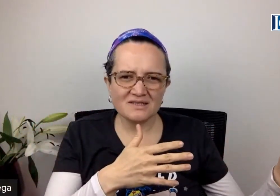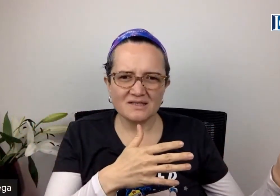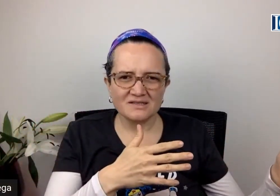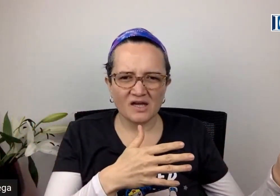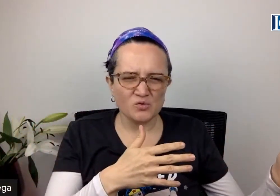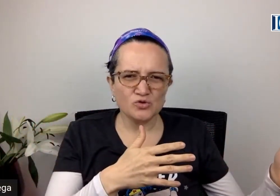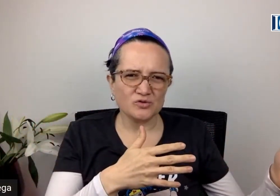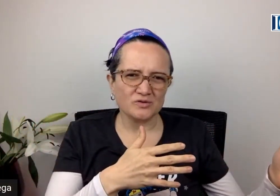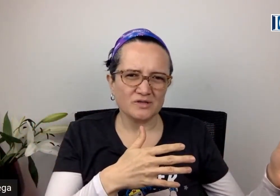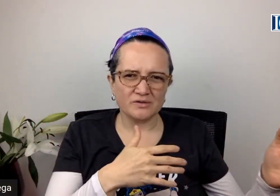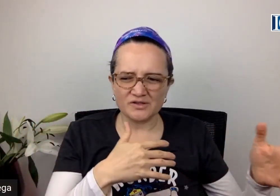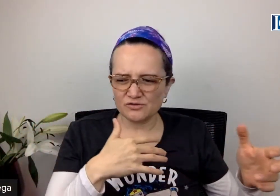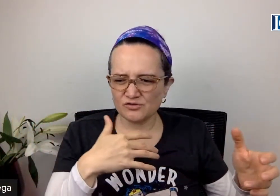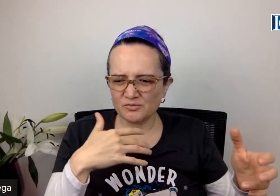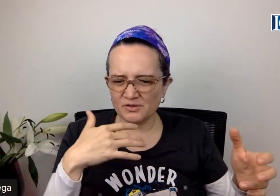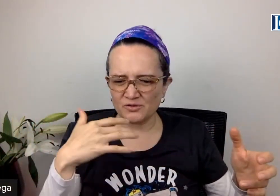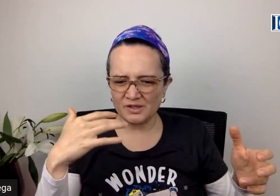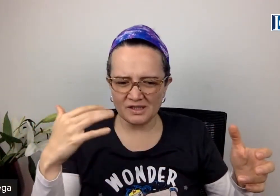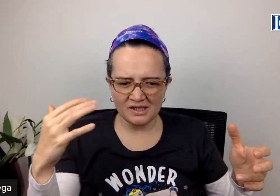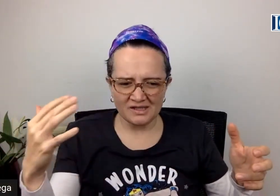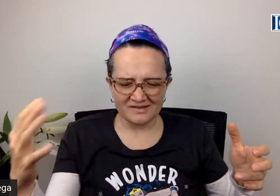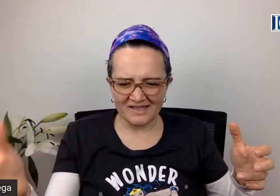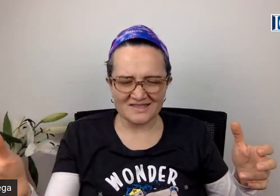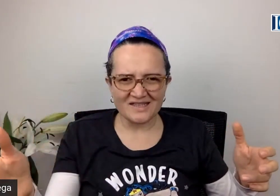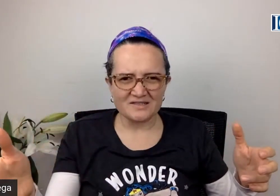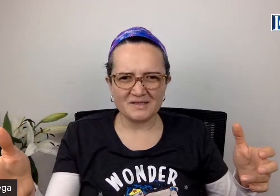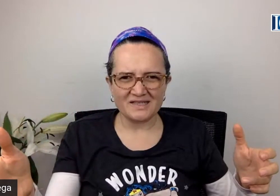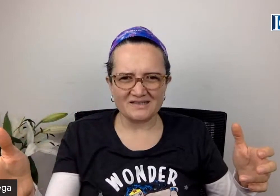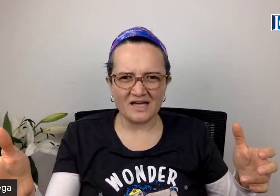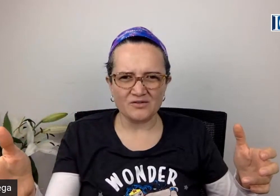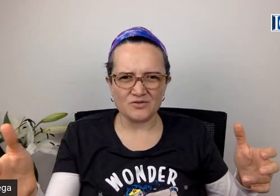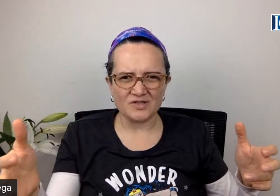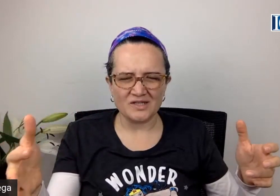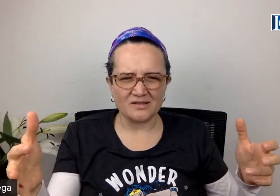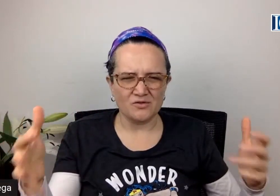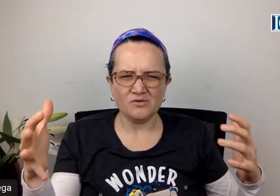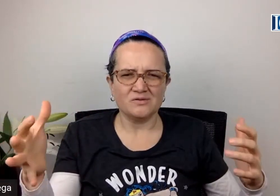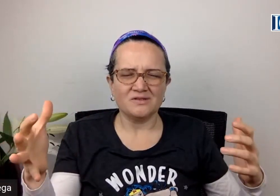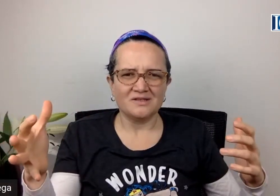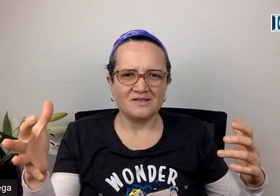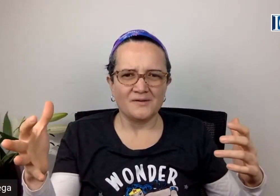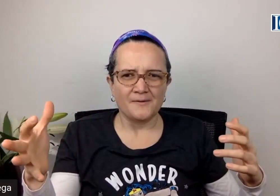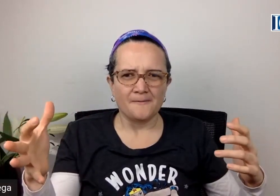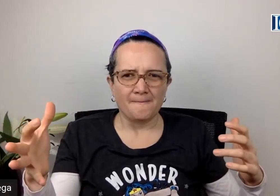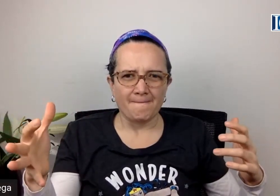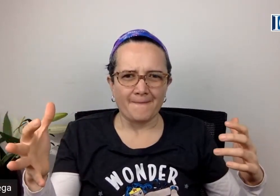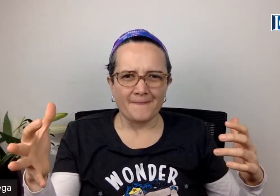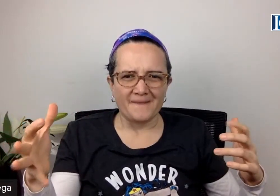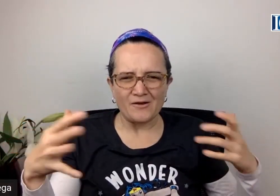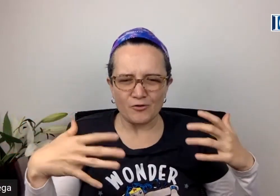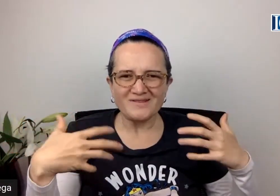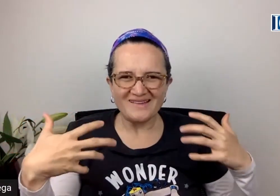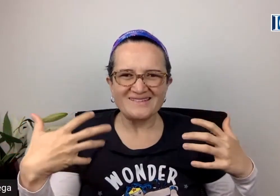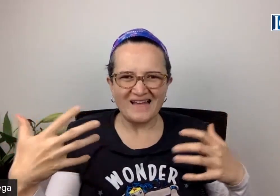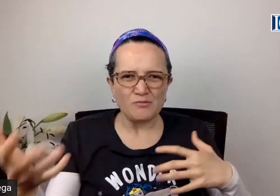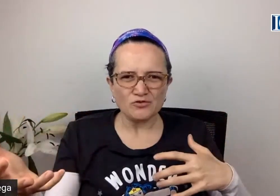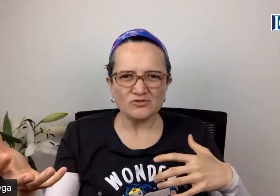de abuso, el universo no se olvidó de tales seres maltratados, el no, que no lo entendamos